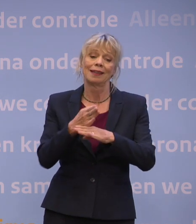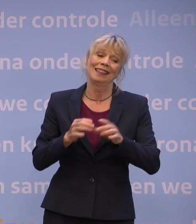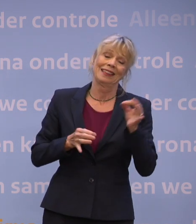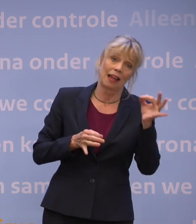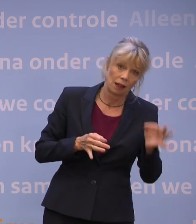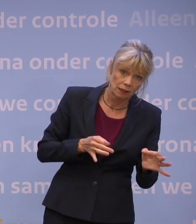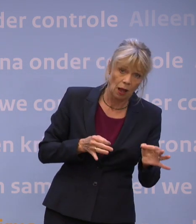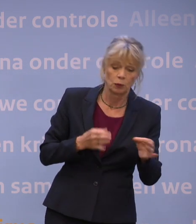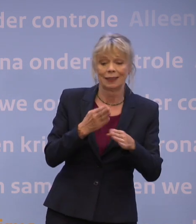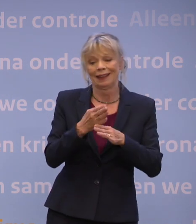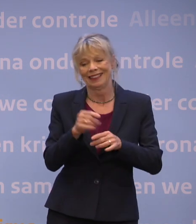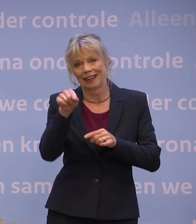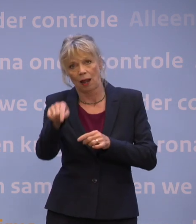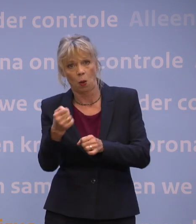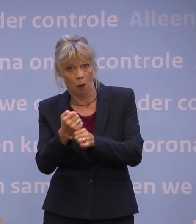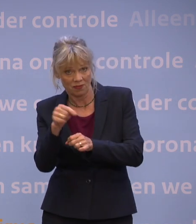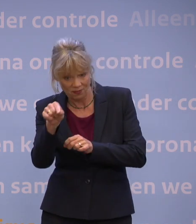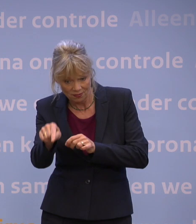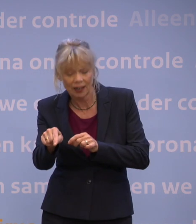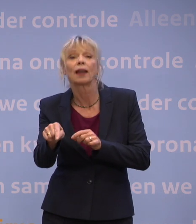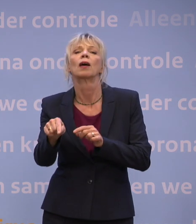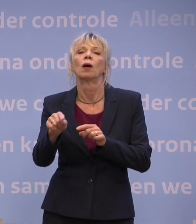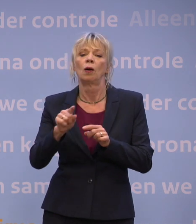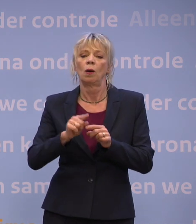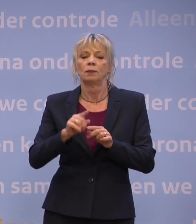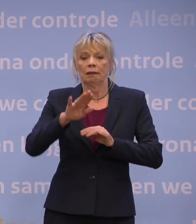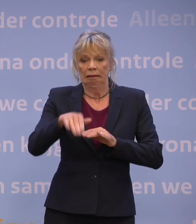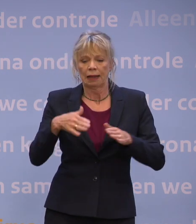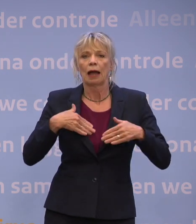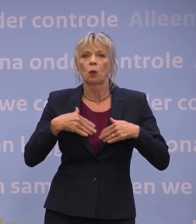ook voor de periode na corona goed te organiseren.